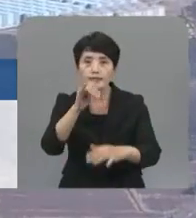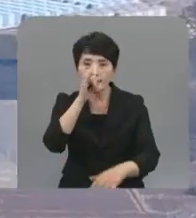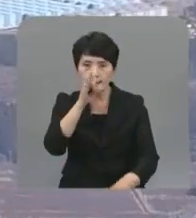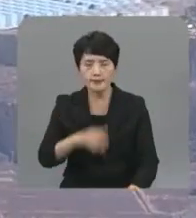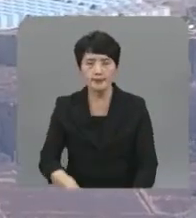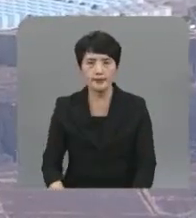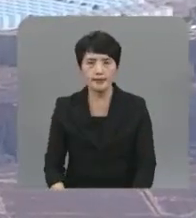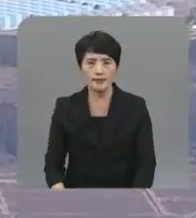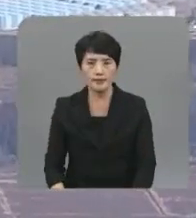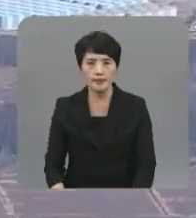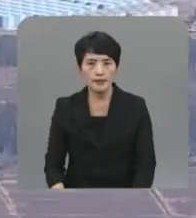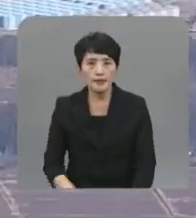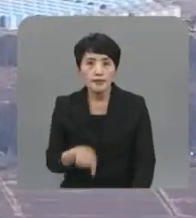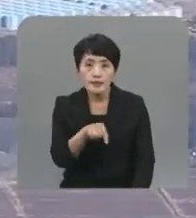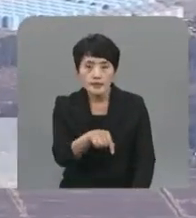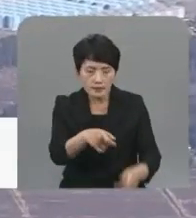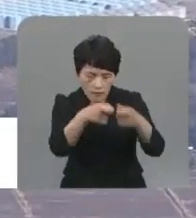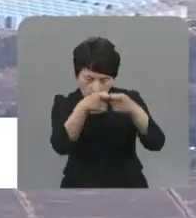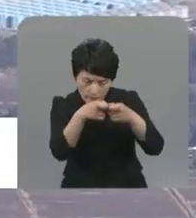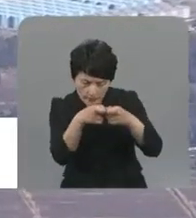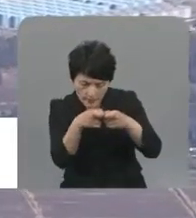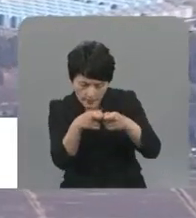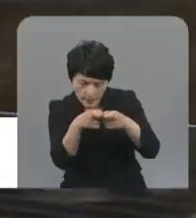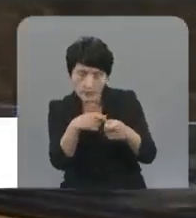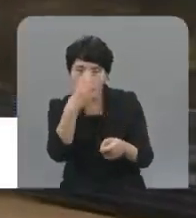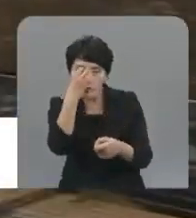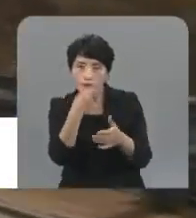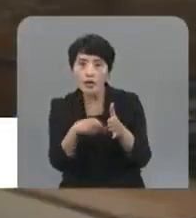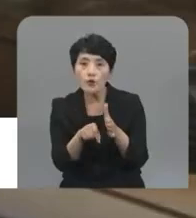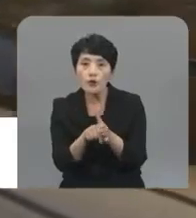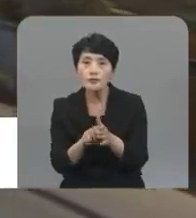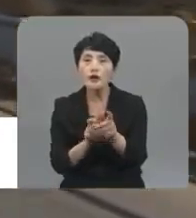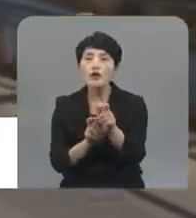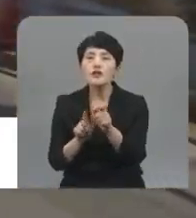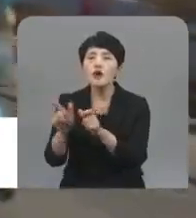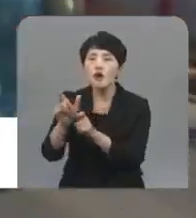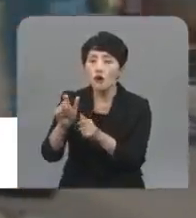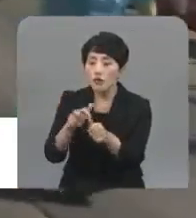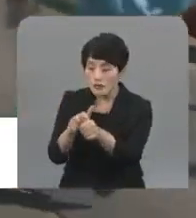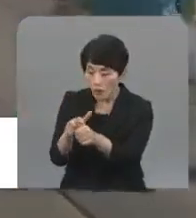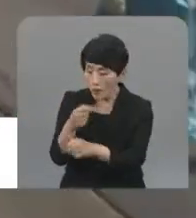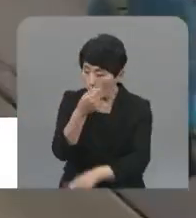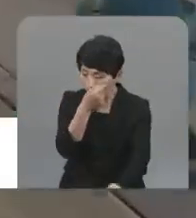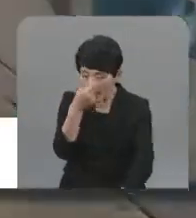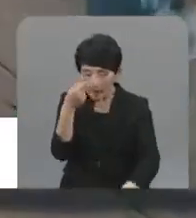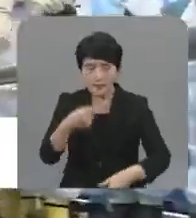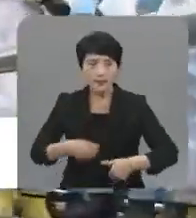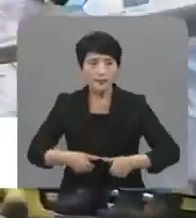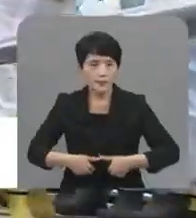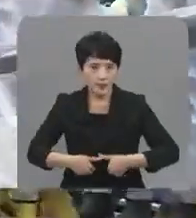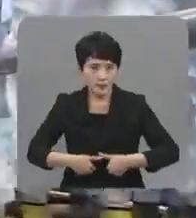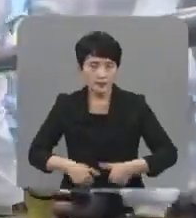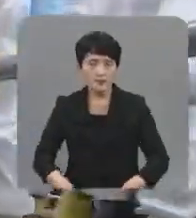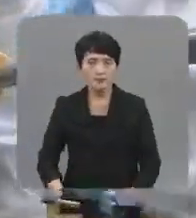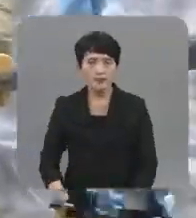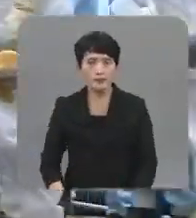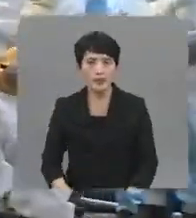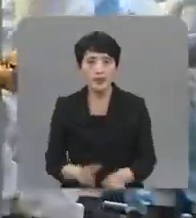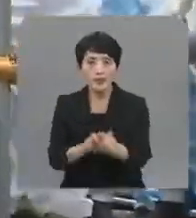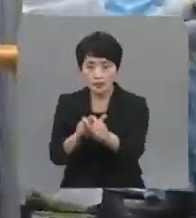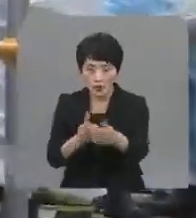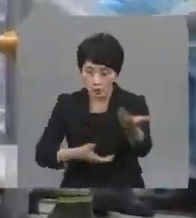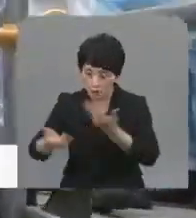отметил Югу Ки. В настоящее время Международное агентство по атомной энергии проводит отдельную